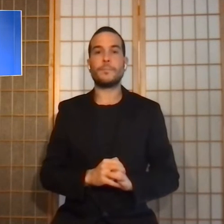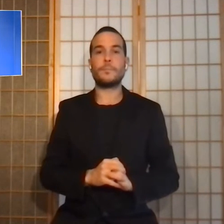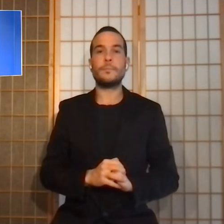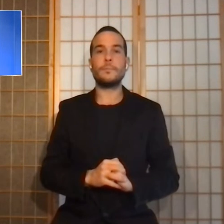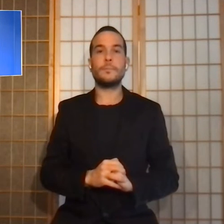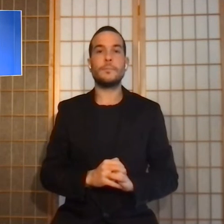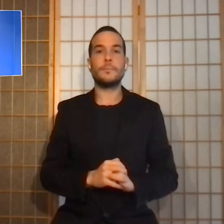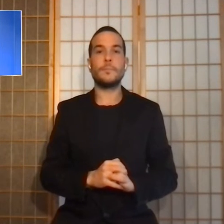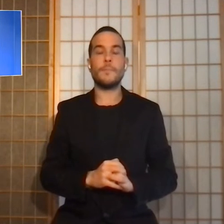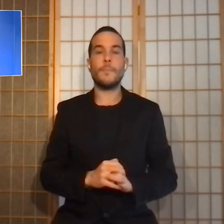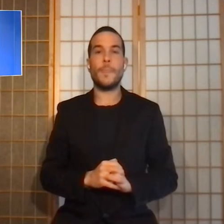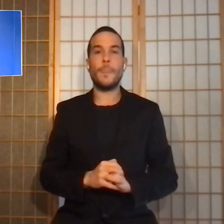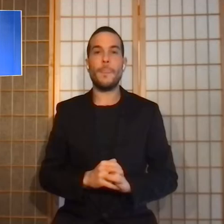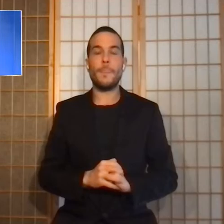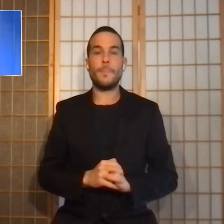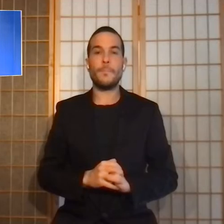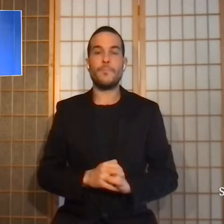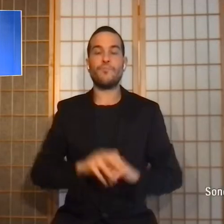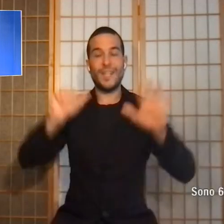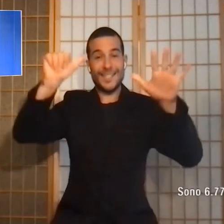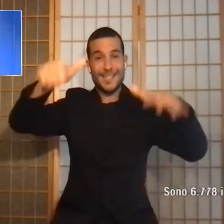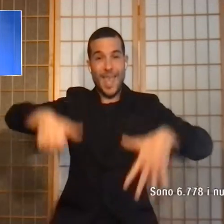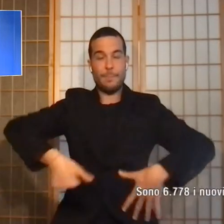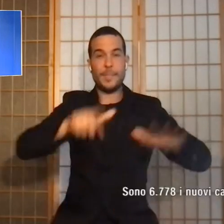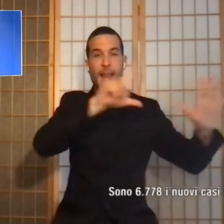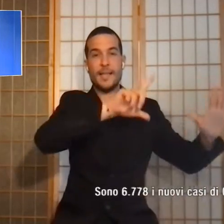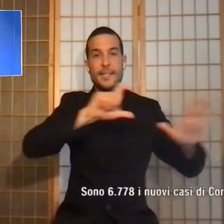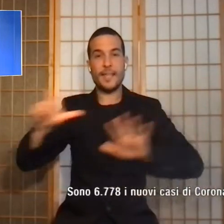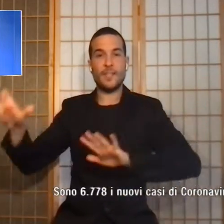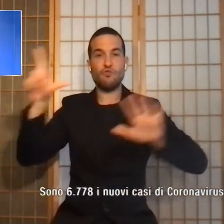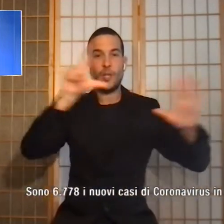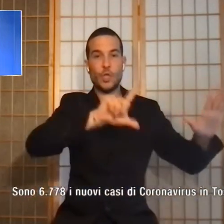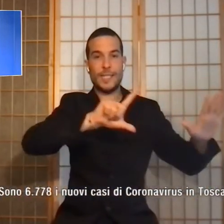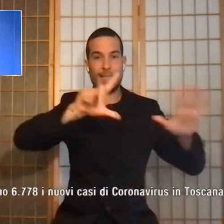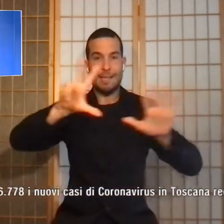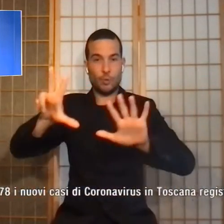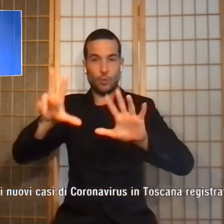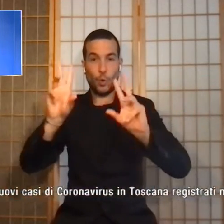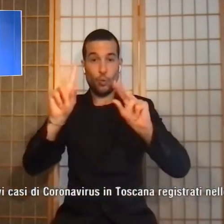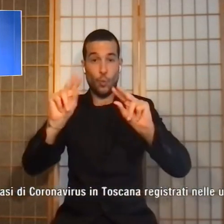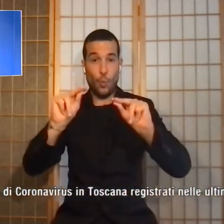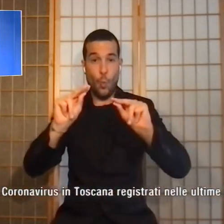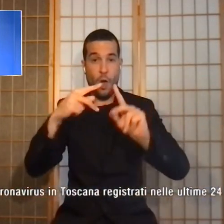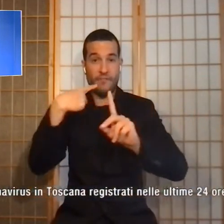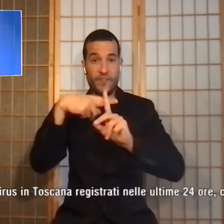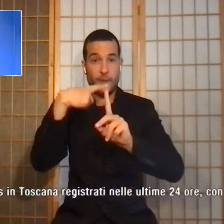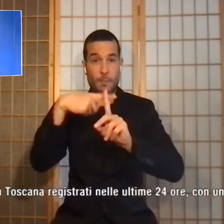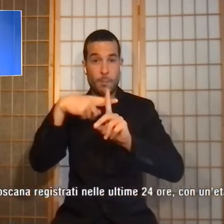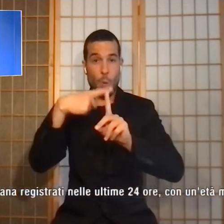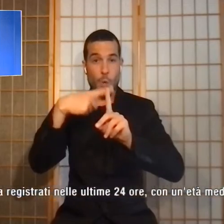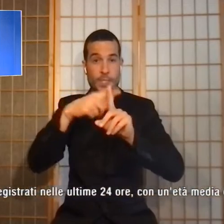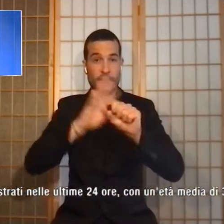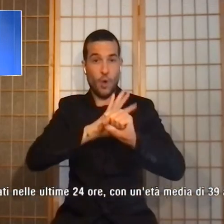Sono 6.778 i nuovi casi di coronavirus in